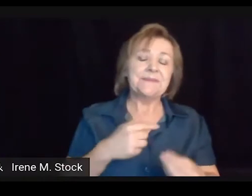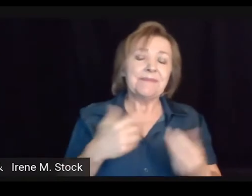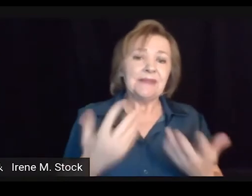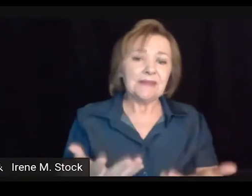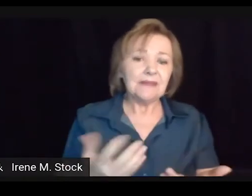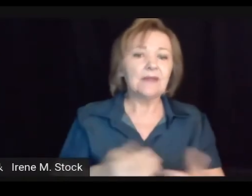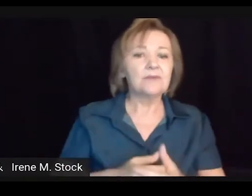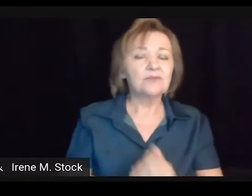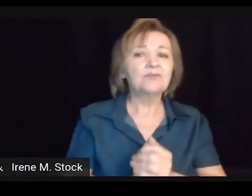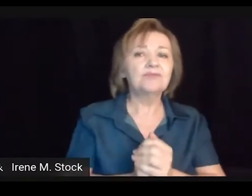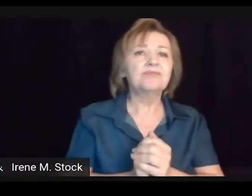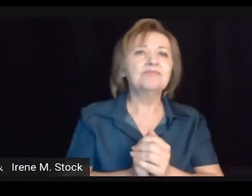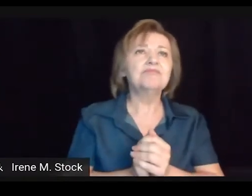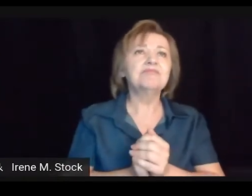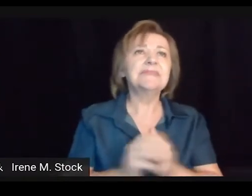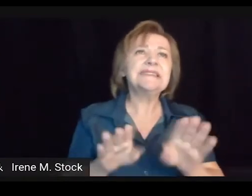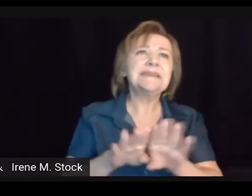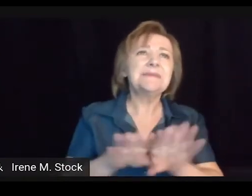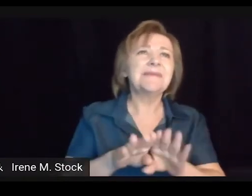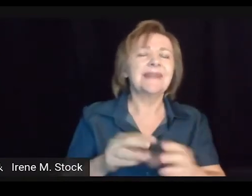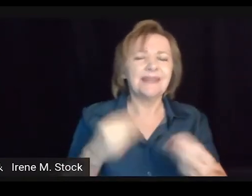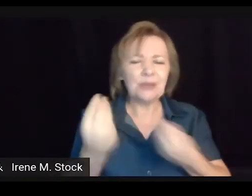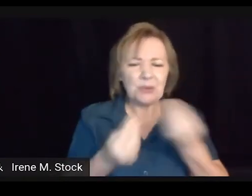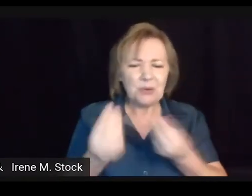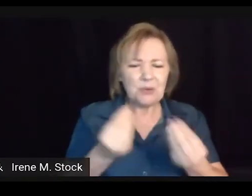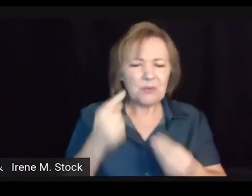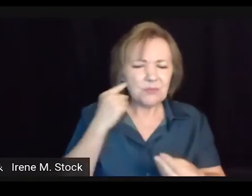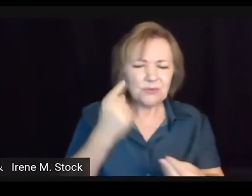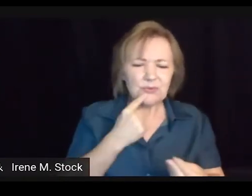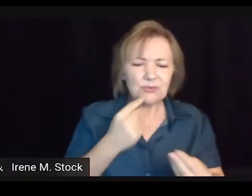né, entender um pouco mais a fundo essa questão da cultura surda.